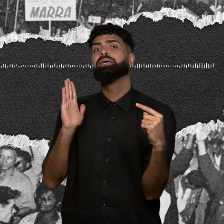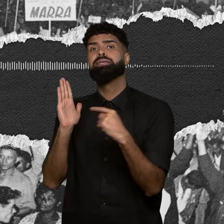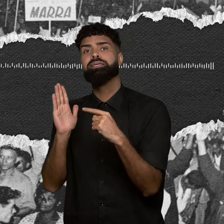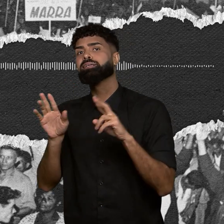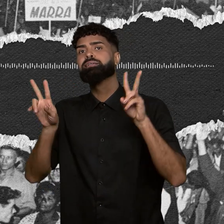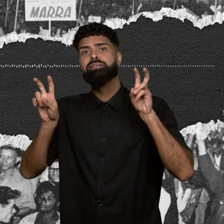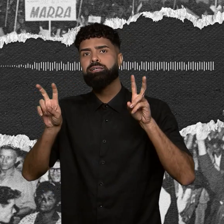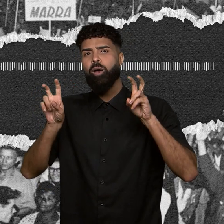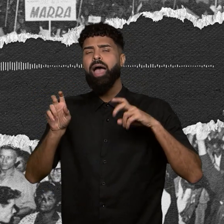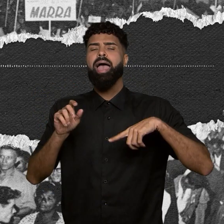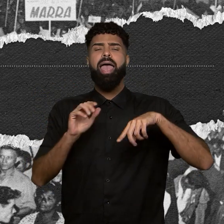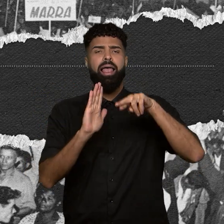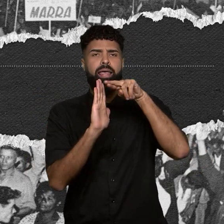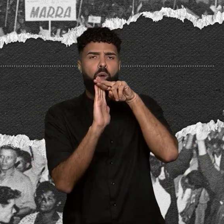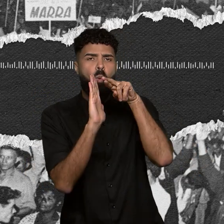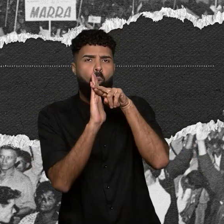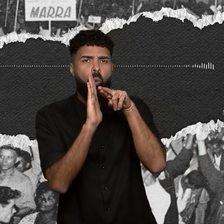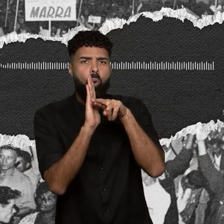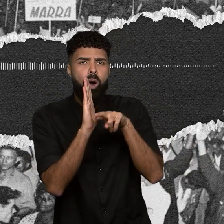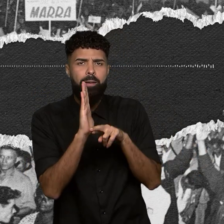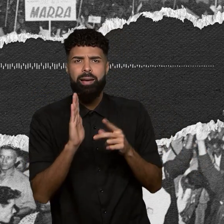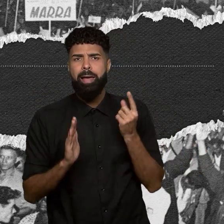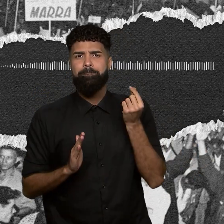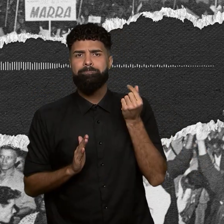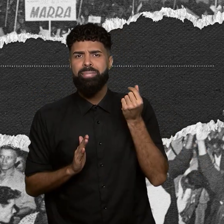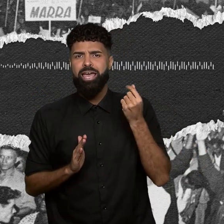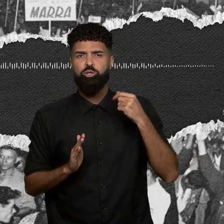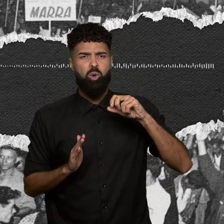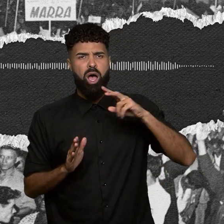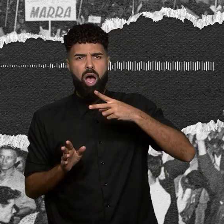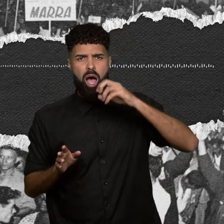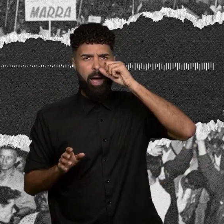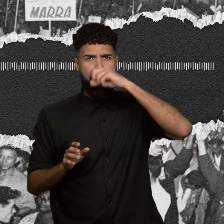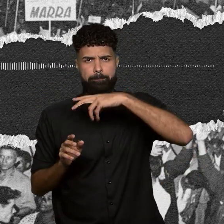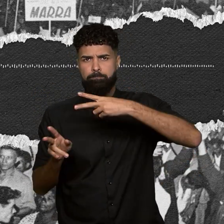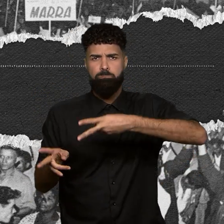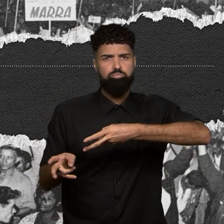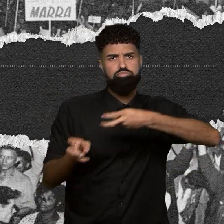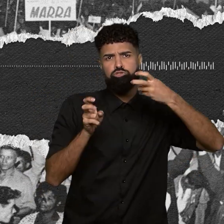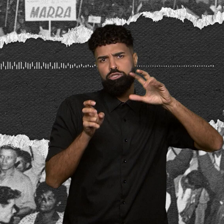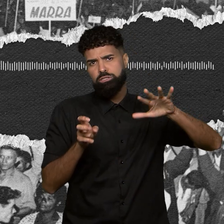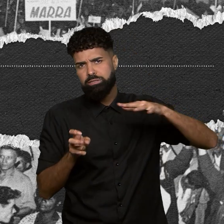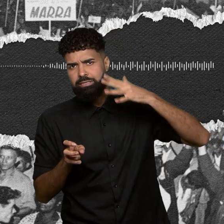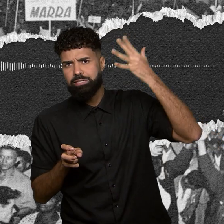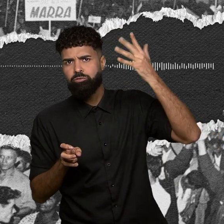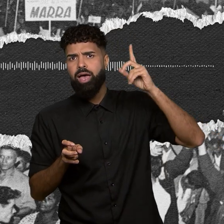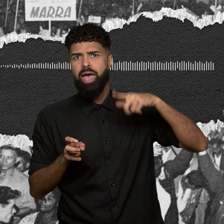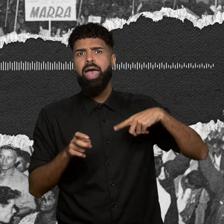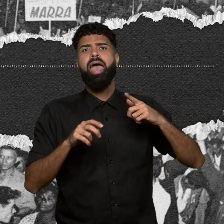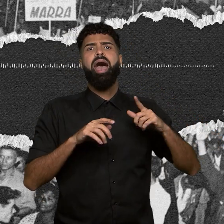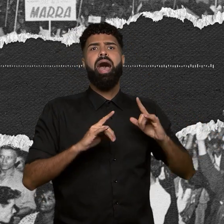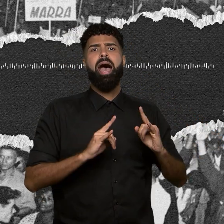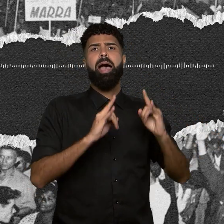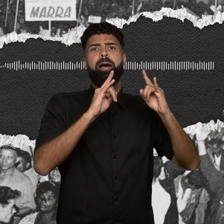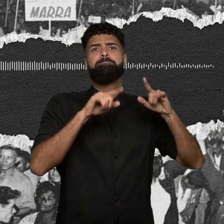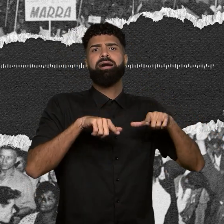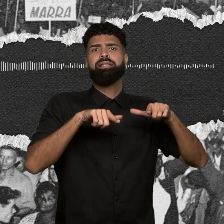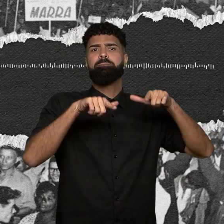regulamentar o preço extorsivo e abominável dos apartamentos que encontram o